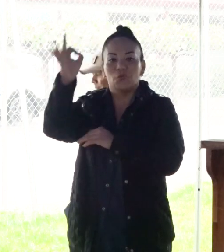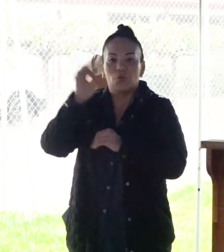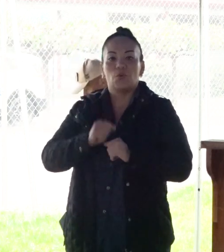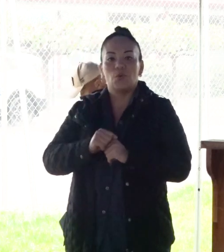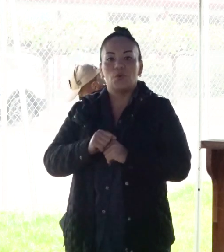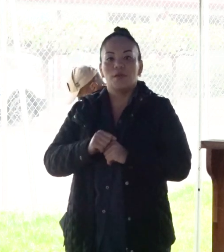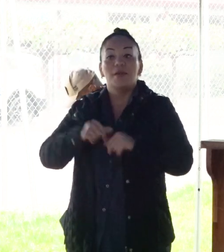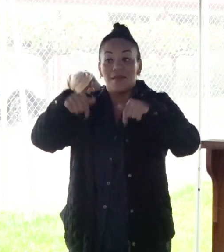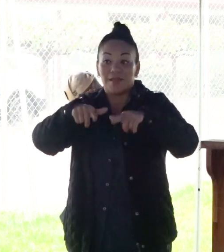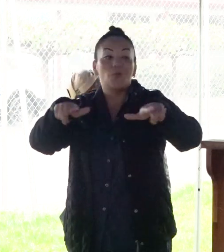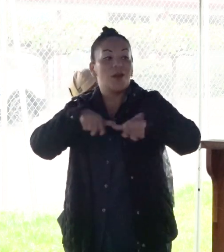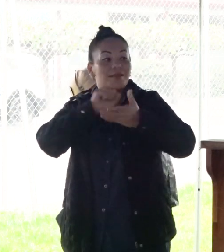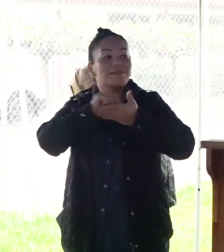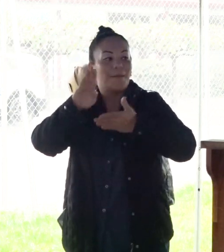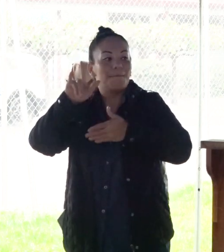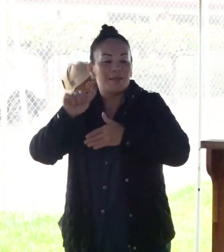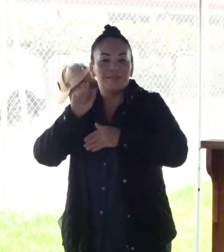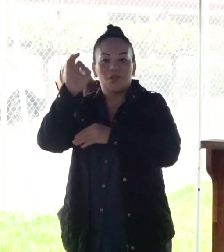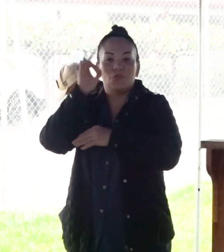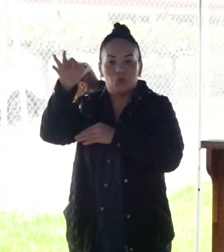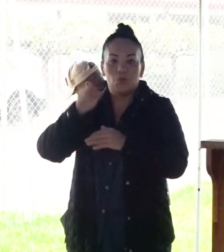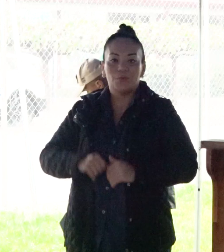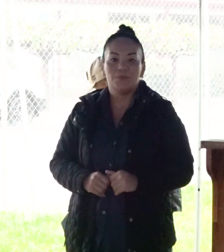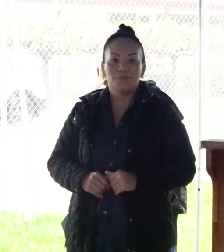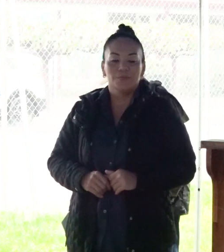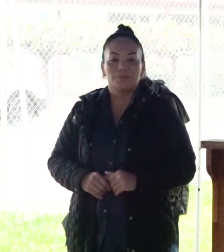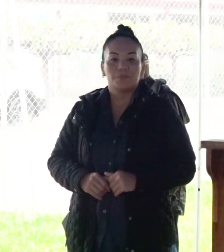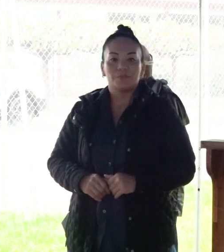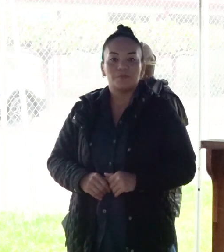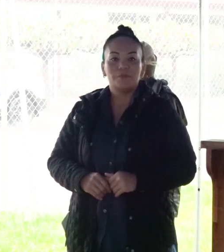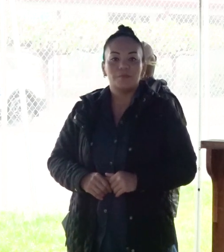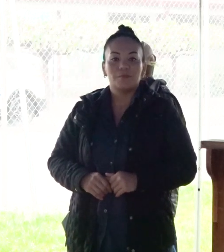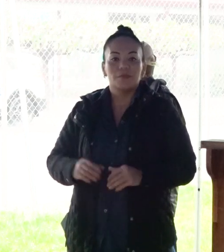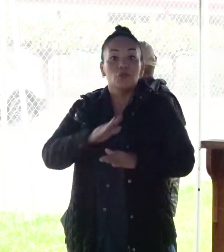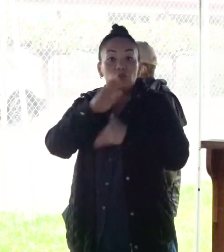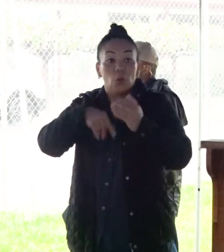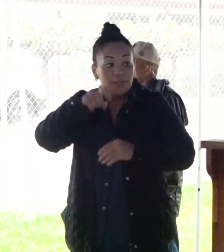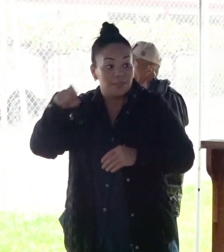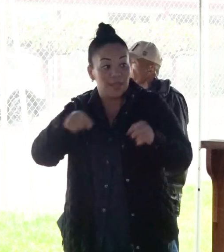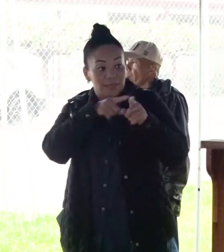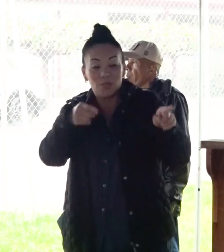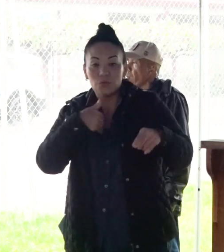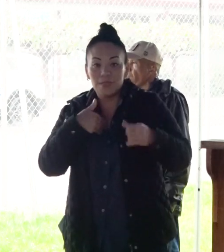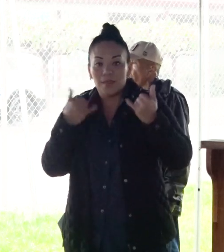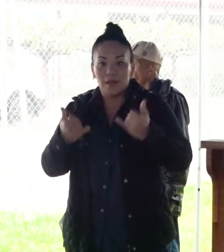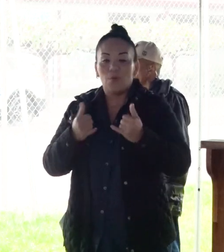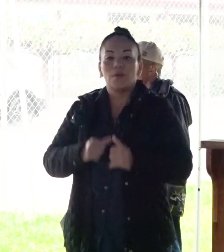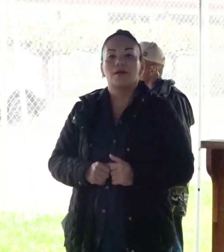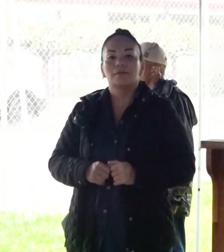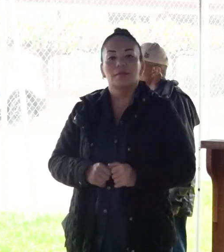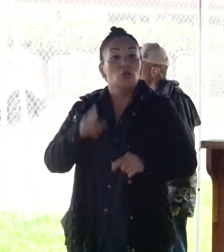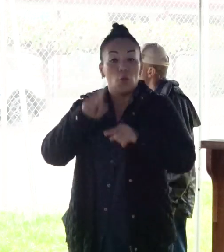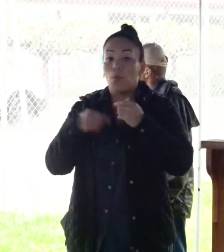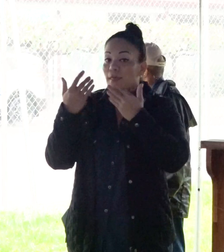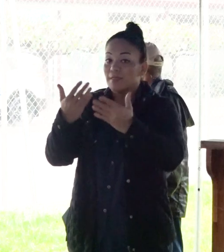y el San Blas del futuro. Esas necesidades que ellos tienen no pueden